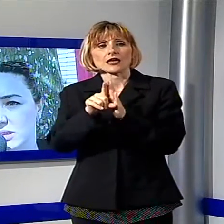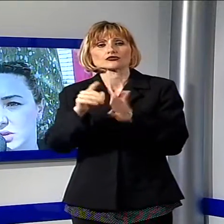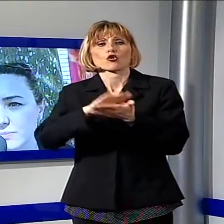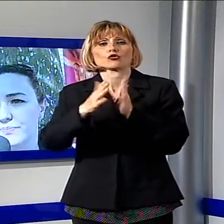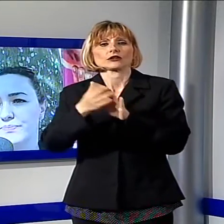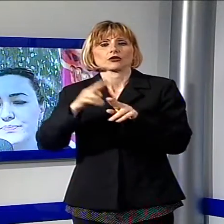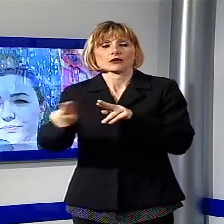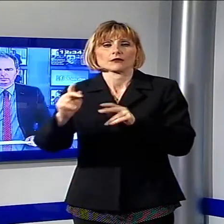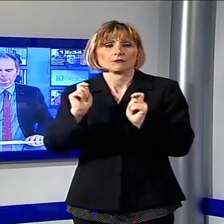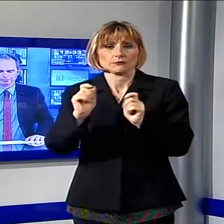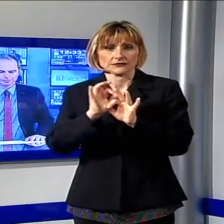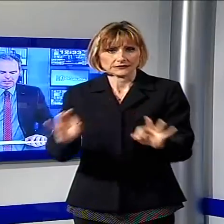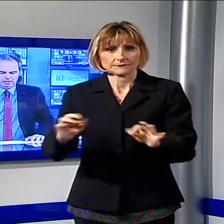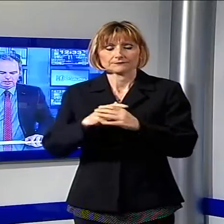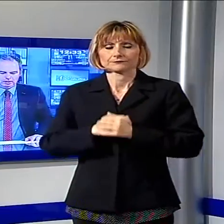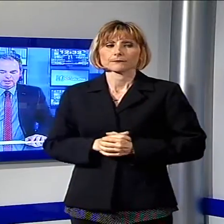collettivo.